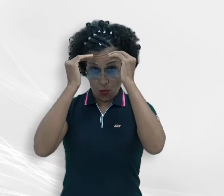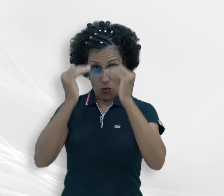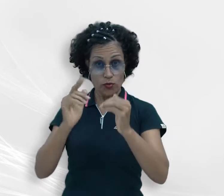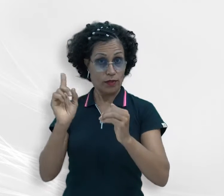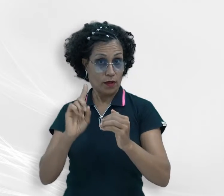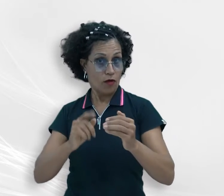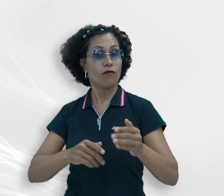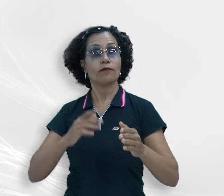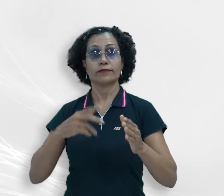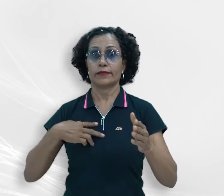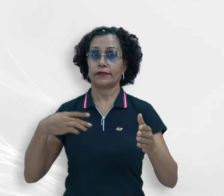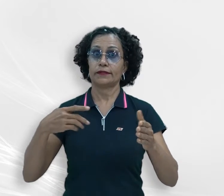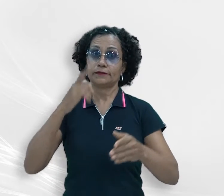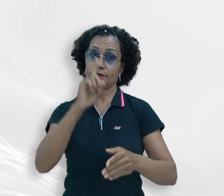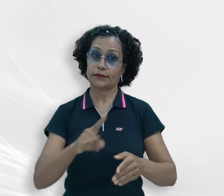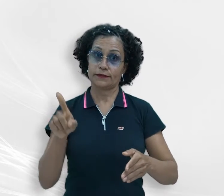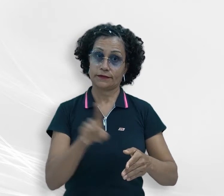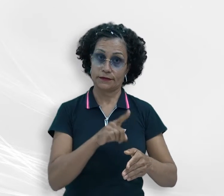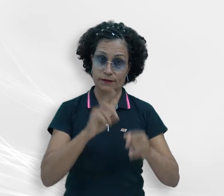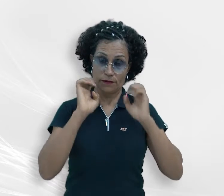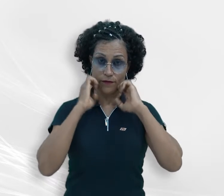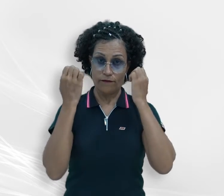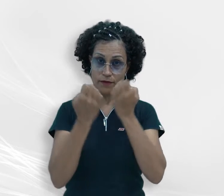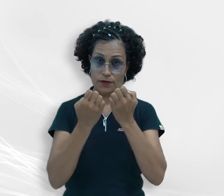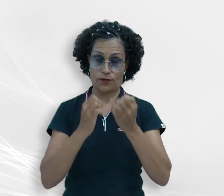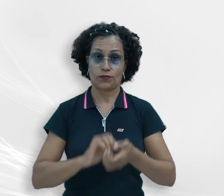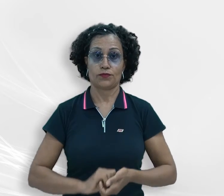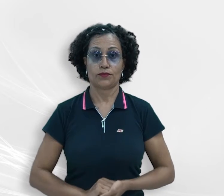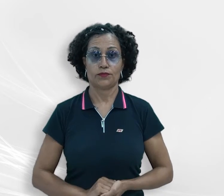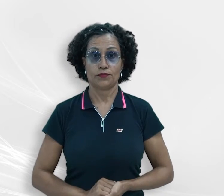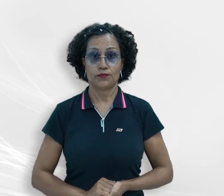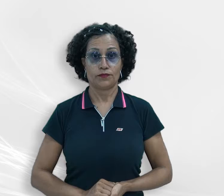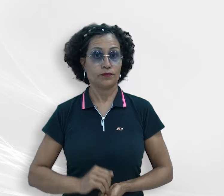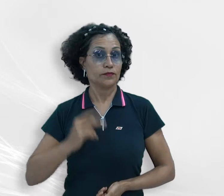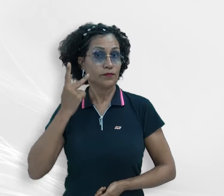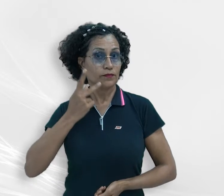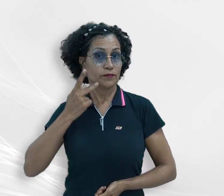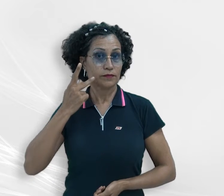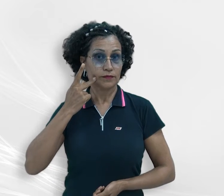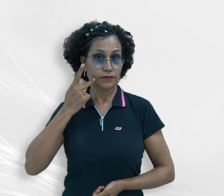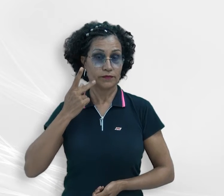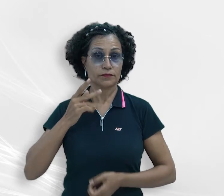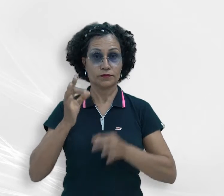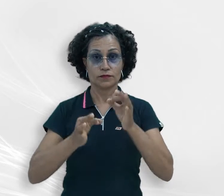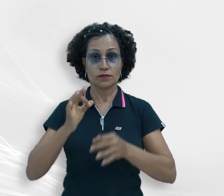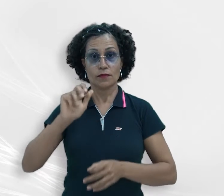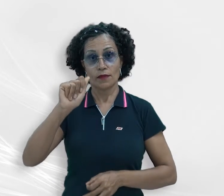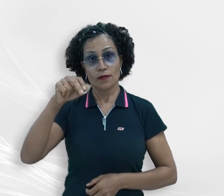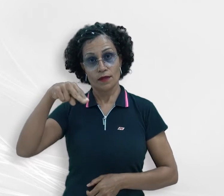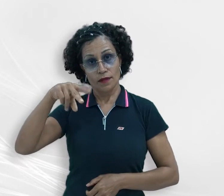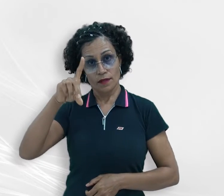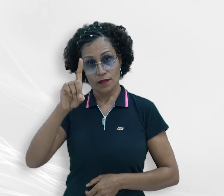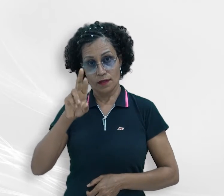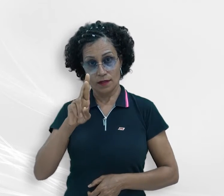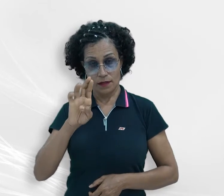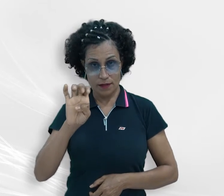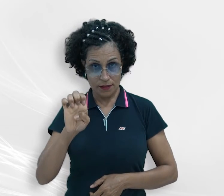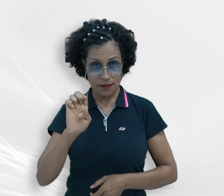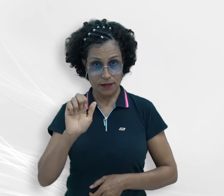caso ela ocorra, dentro ou fora do local do evento. A promotora de justiça, Andréia Bezerra de Menezes, ressalta que